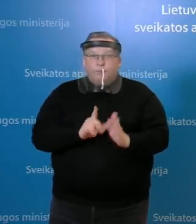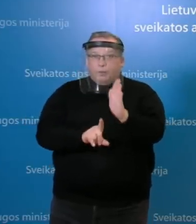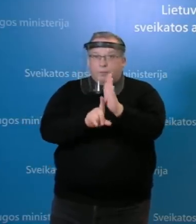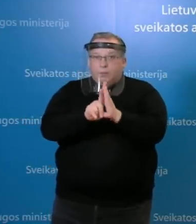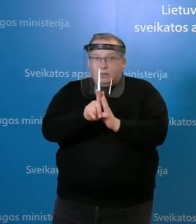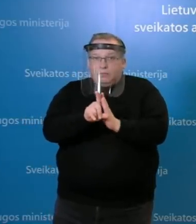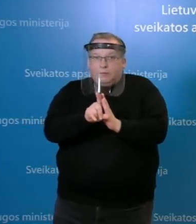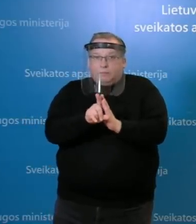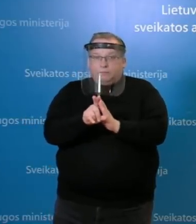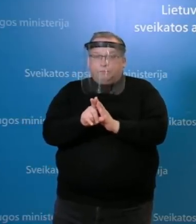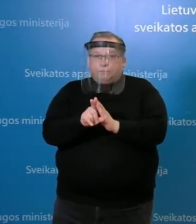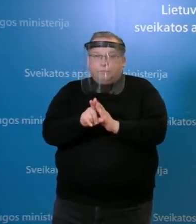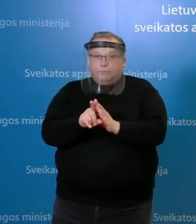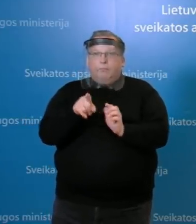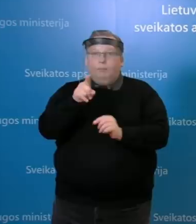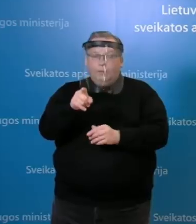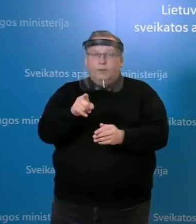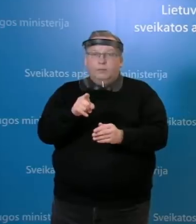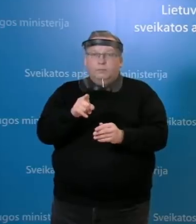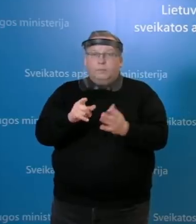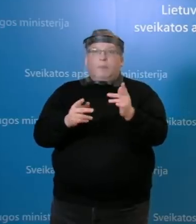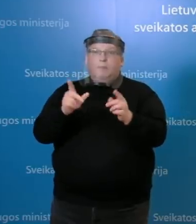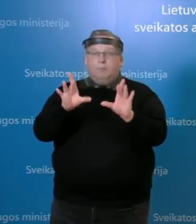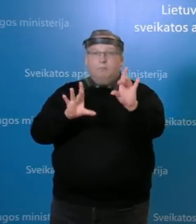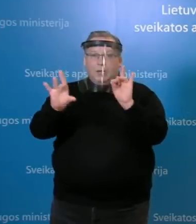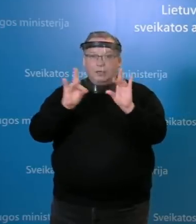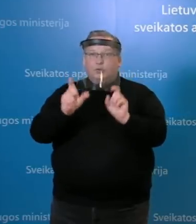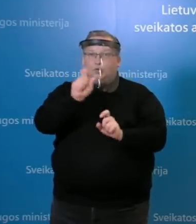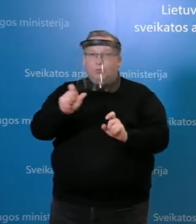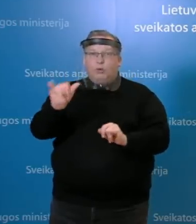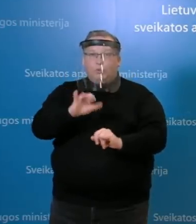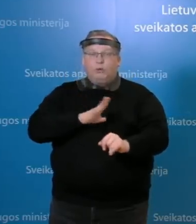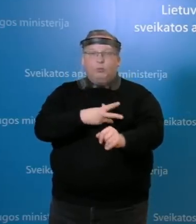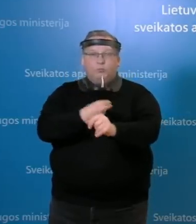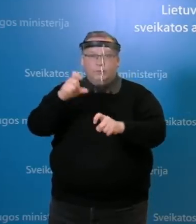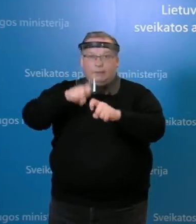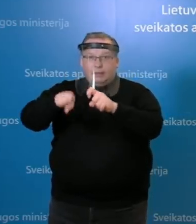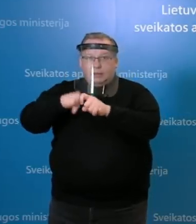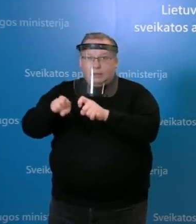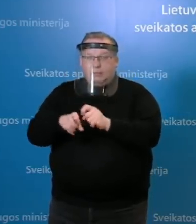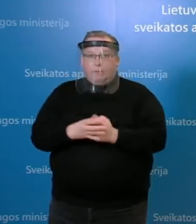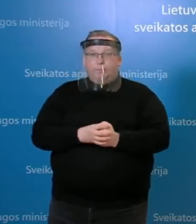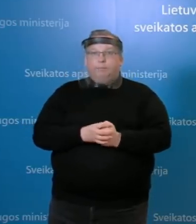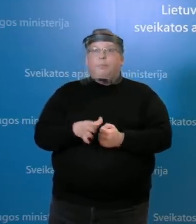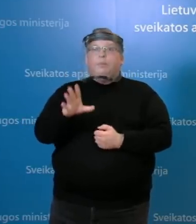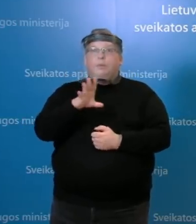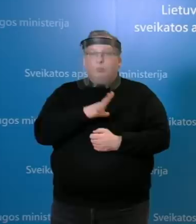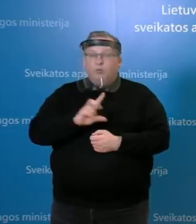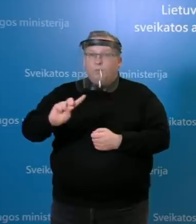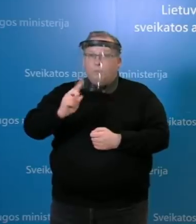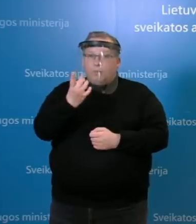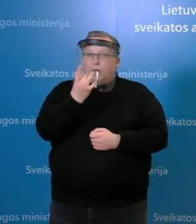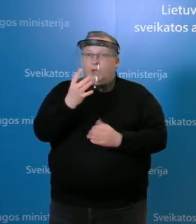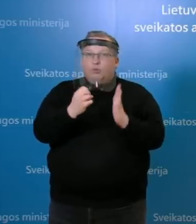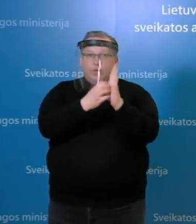profilaktiškai testuoti šios ligonėnės darbuotojai. Tai ar yra kažkokiu atsakymu ar ne iš to? Na, tai visų pirma, tai pirmasis